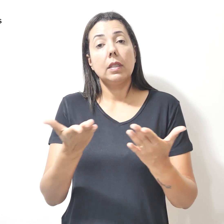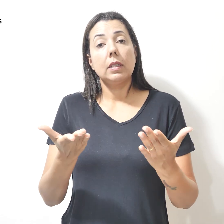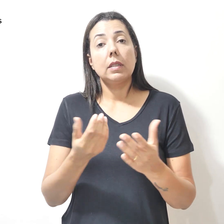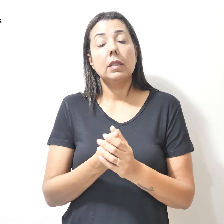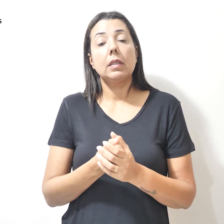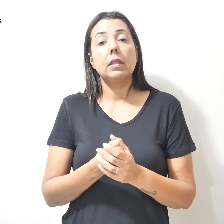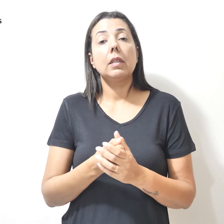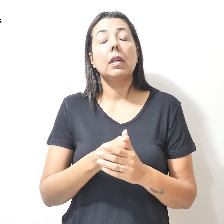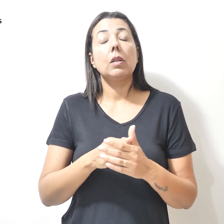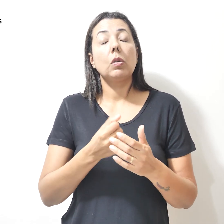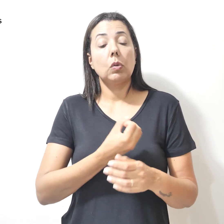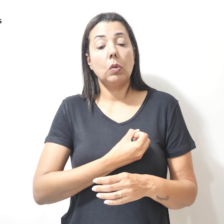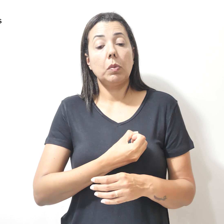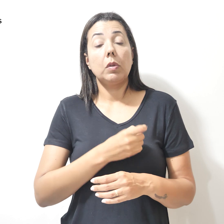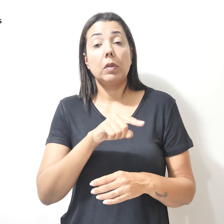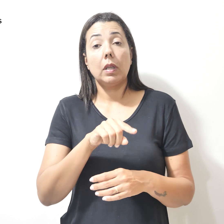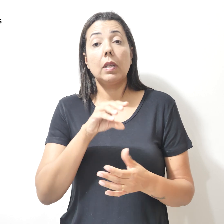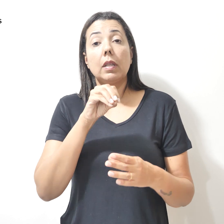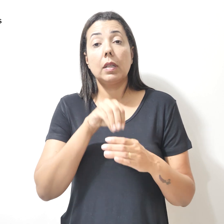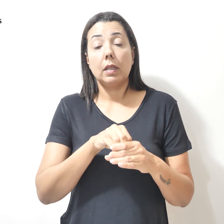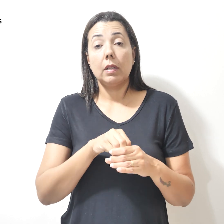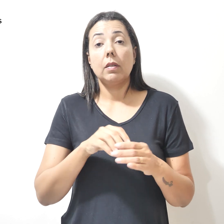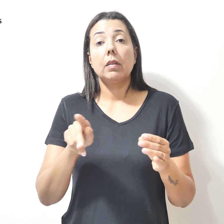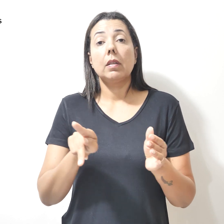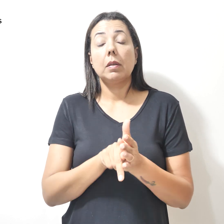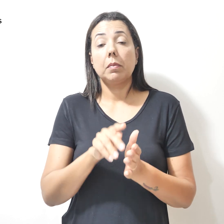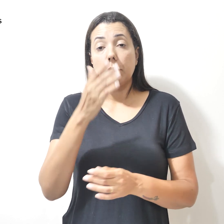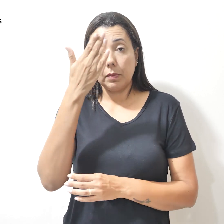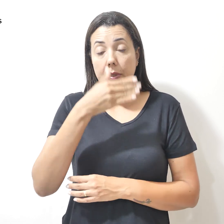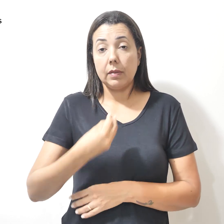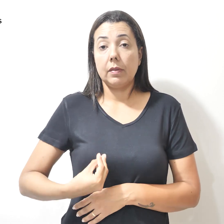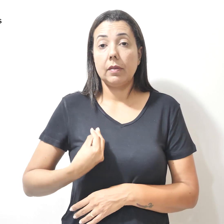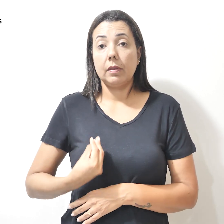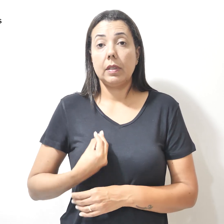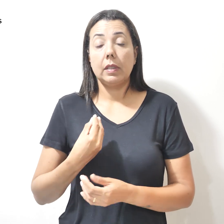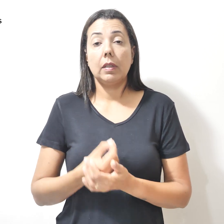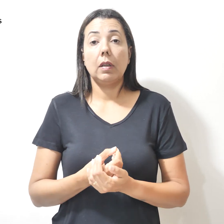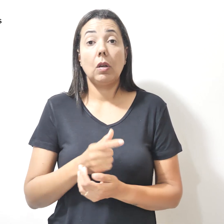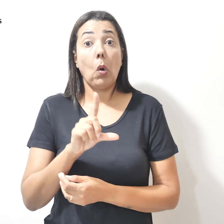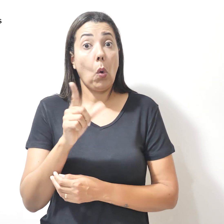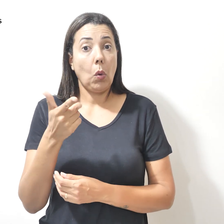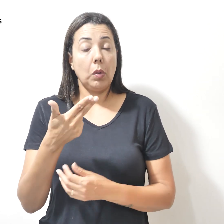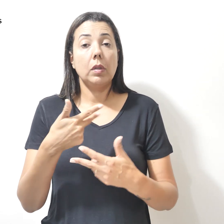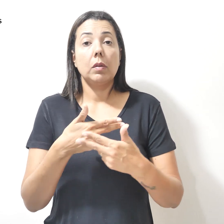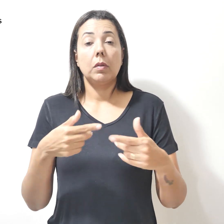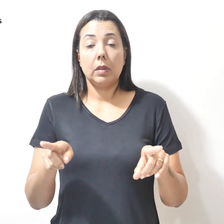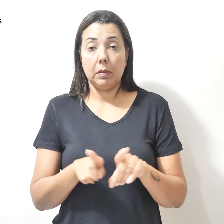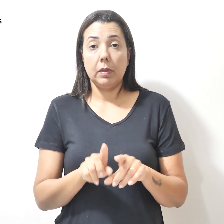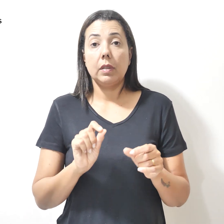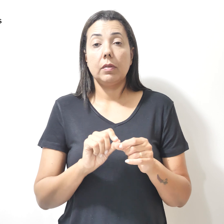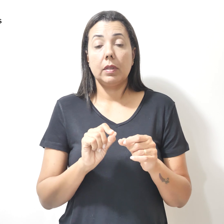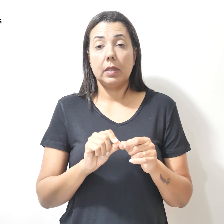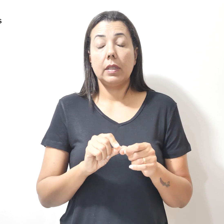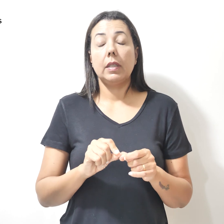login, no aplicativo da Prova de Vida. Outras formas de fazer a prova de vida.